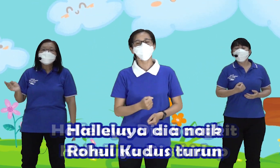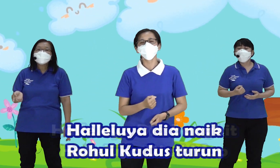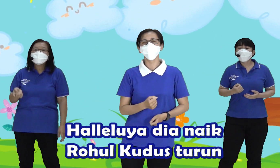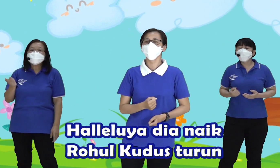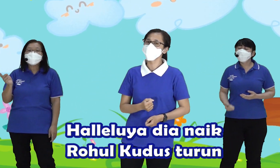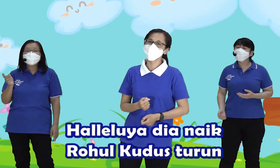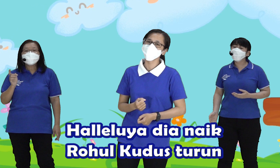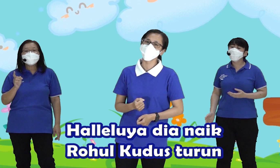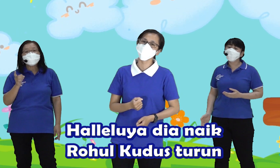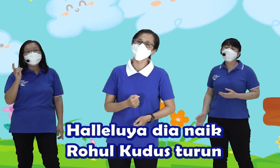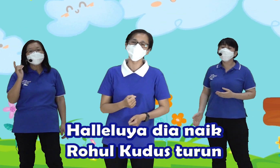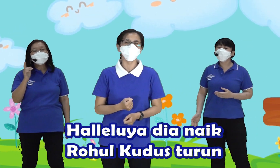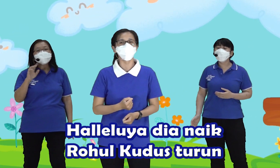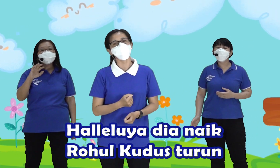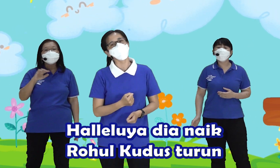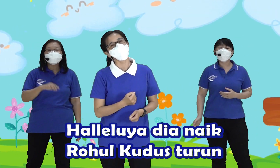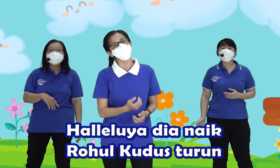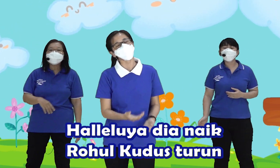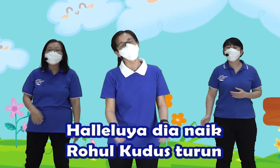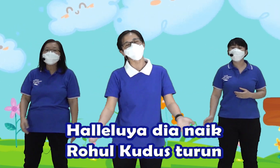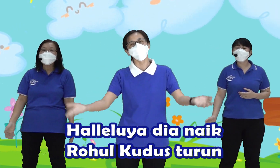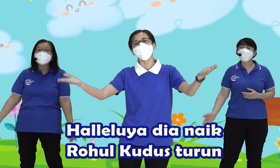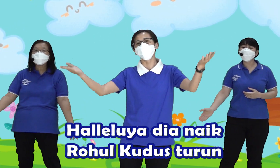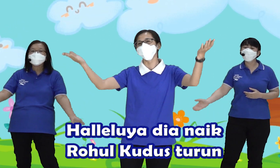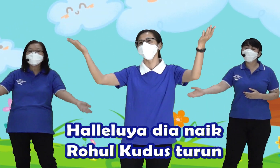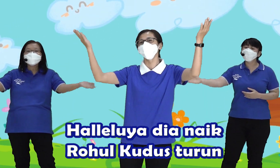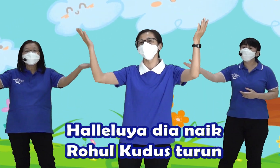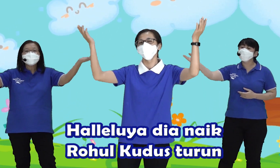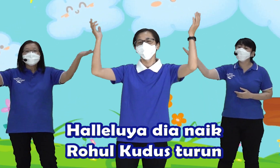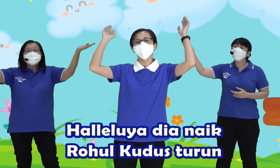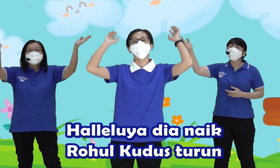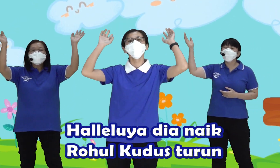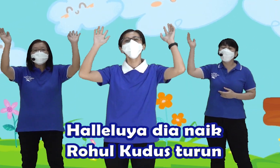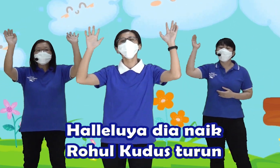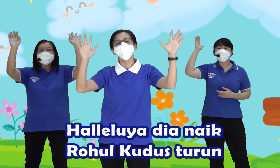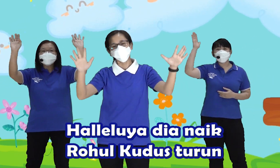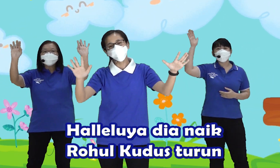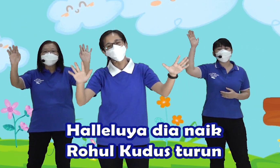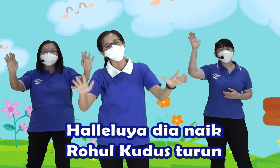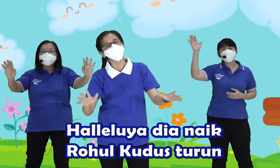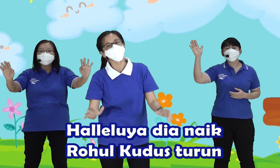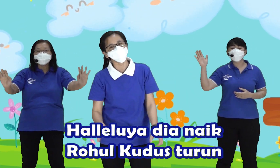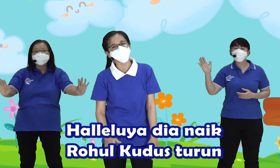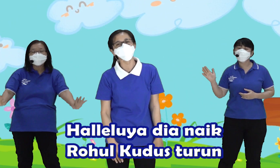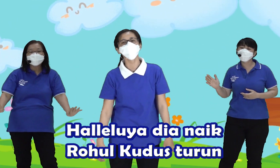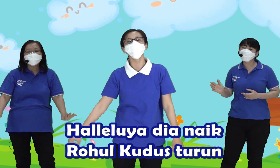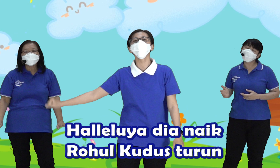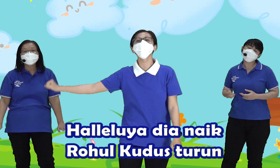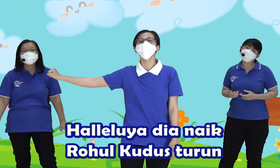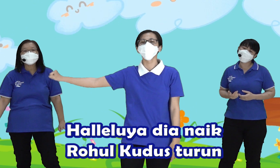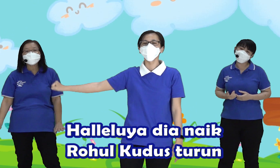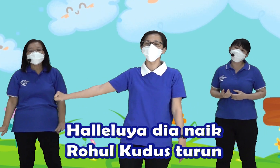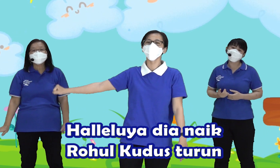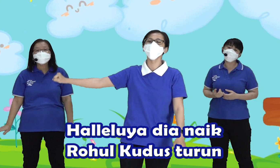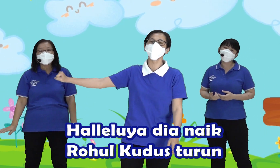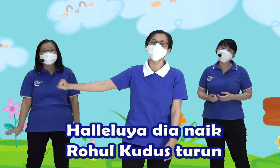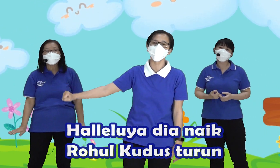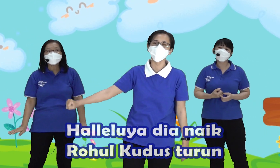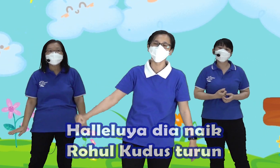Haleluya, dia naik Rohu kudus